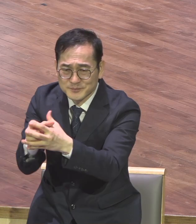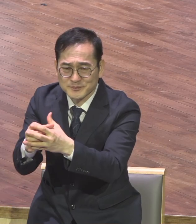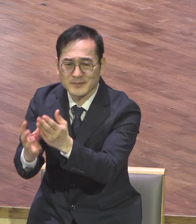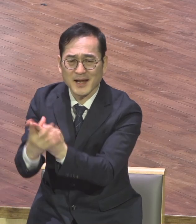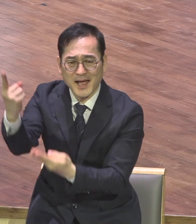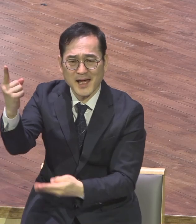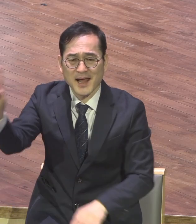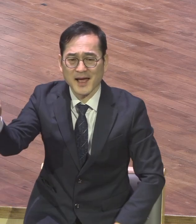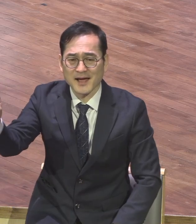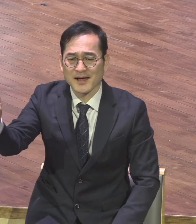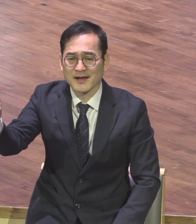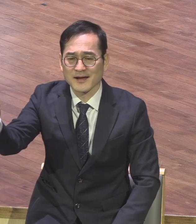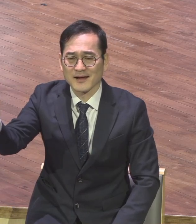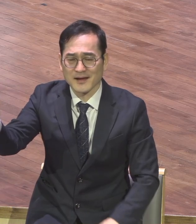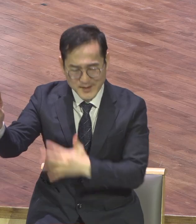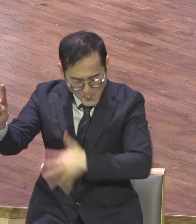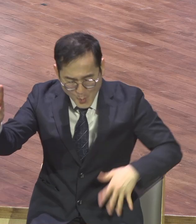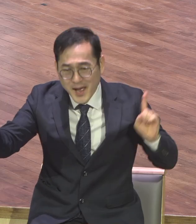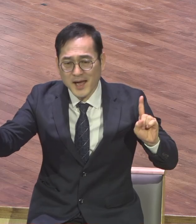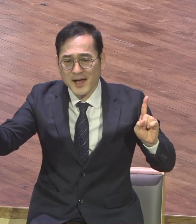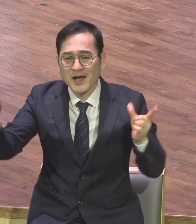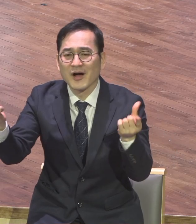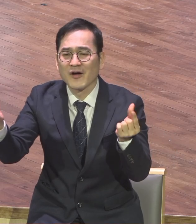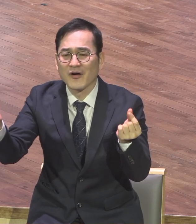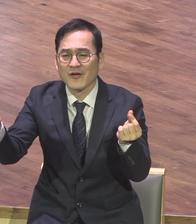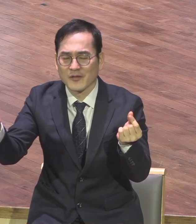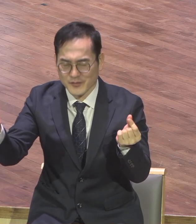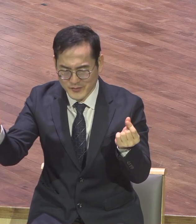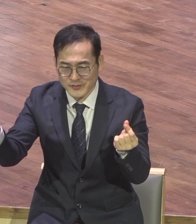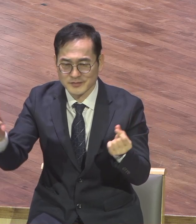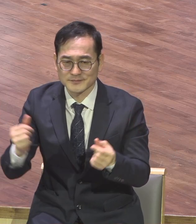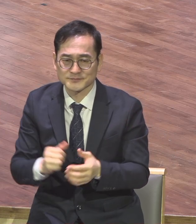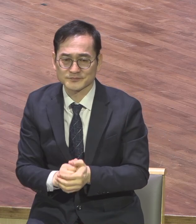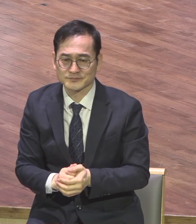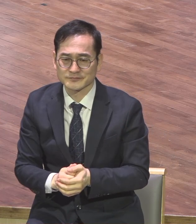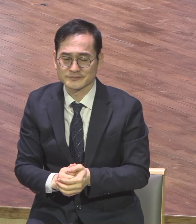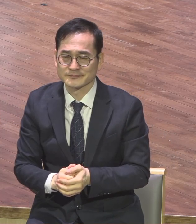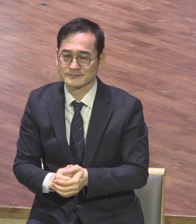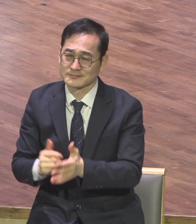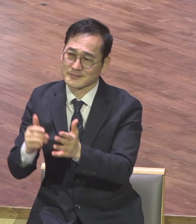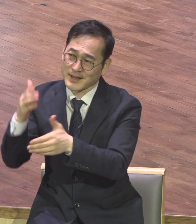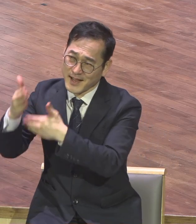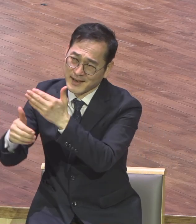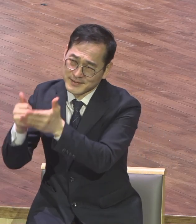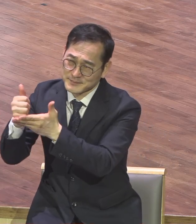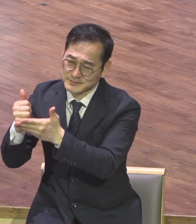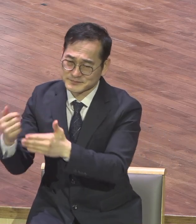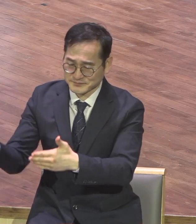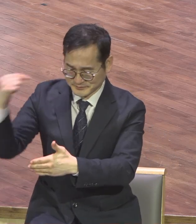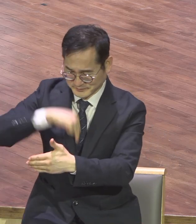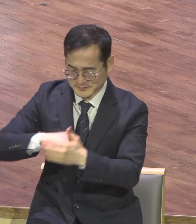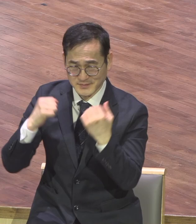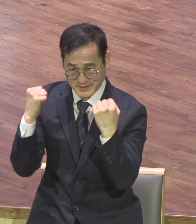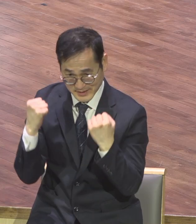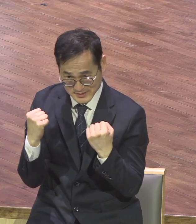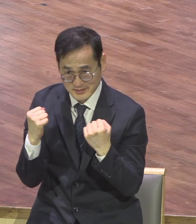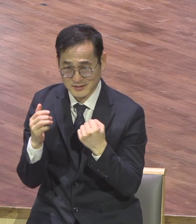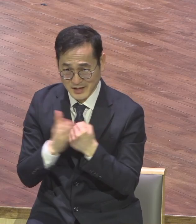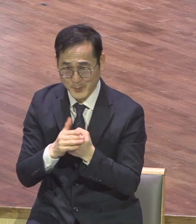개개인에게 내주하고 계시기 때문에 우리가 서로 하나로 사는 것이 하나로 사는 것이 당연한 것이다